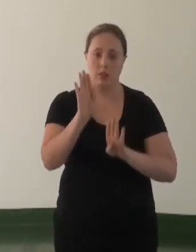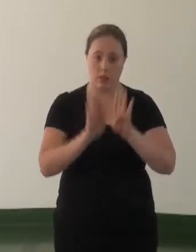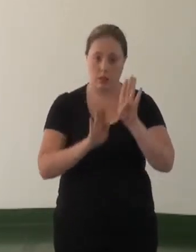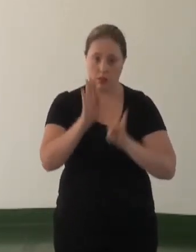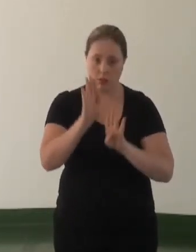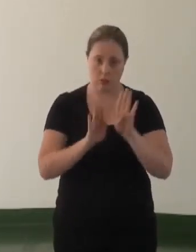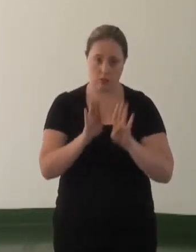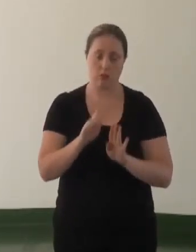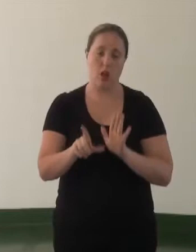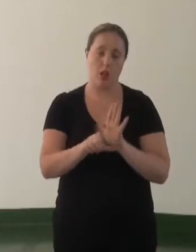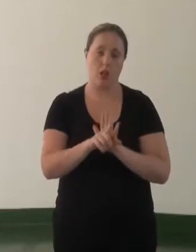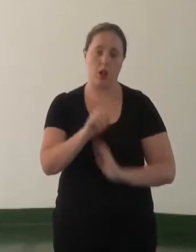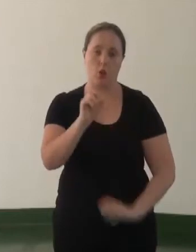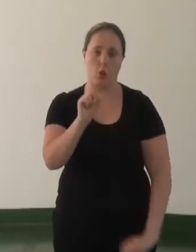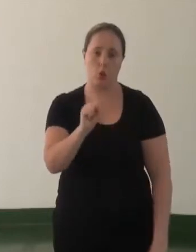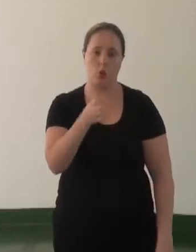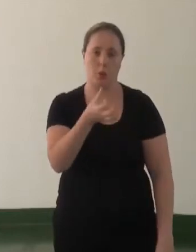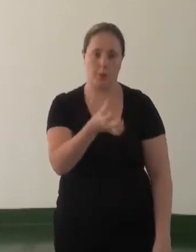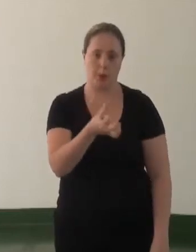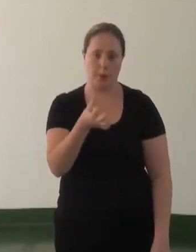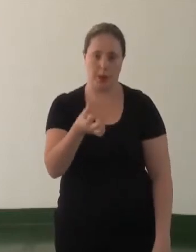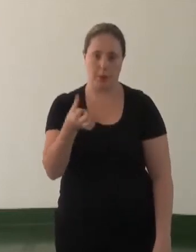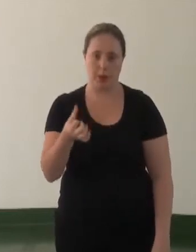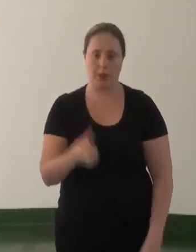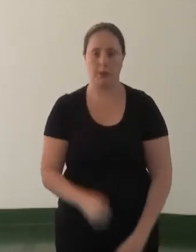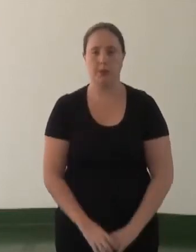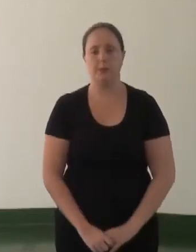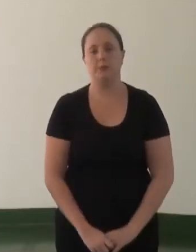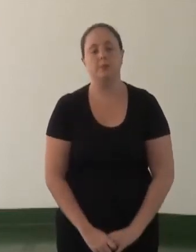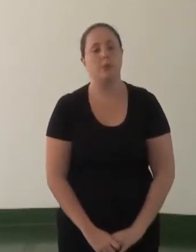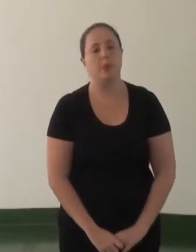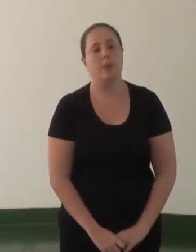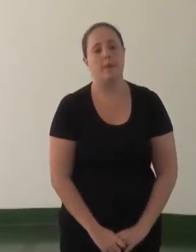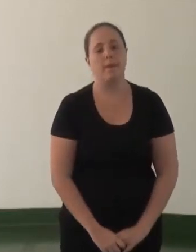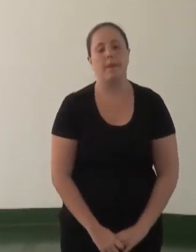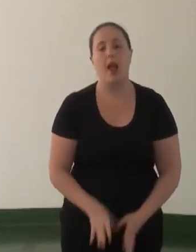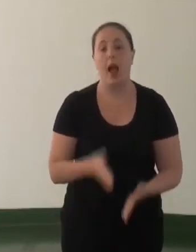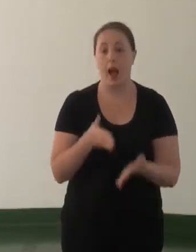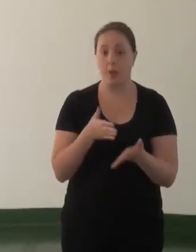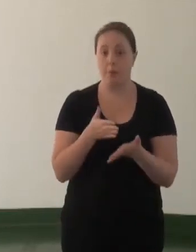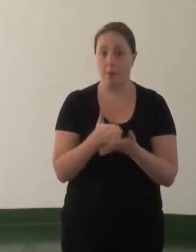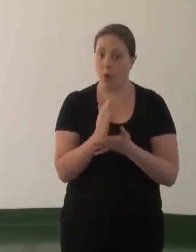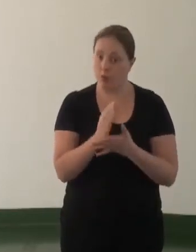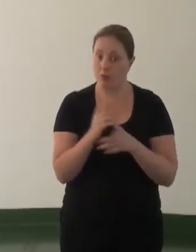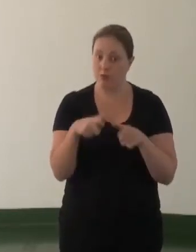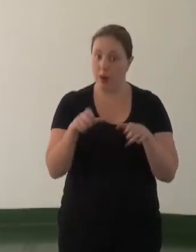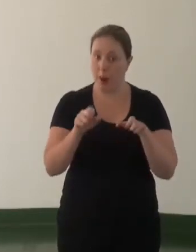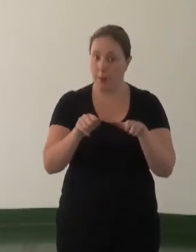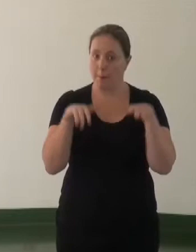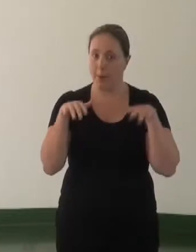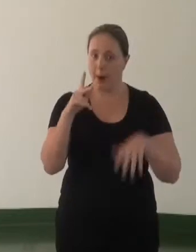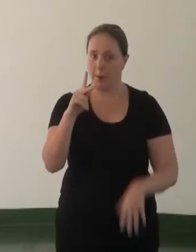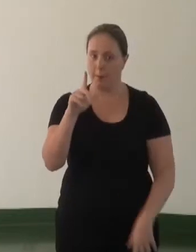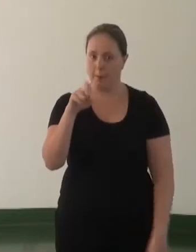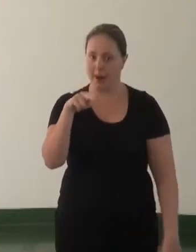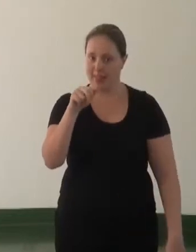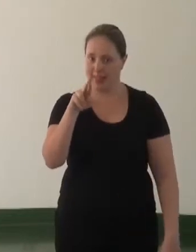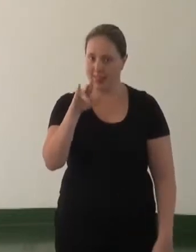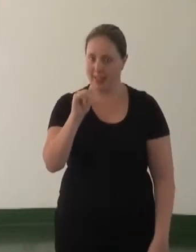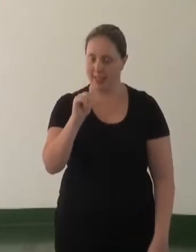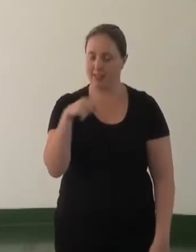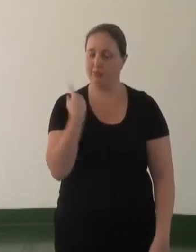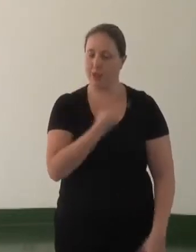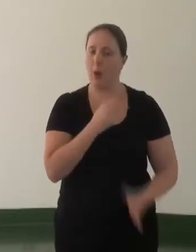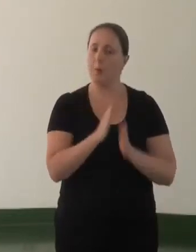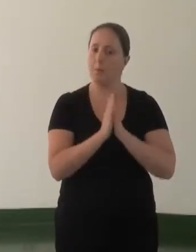na lei 8666. Aprovar em plenária, e aí esse é um apelo